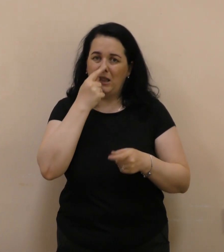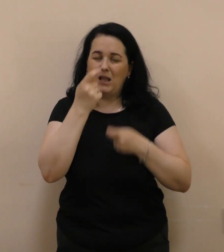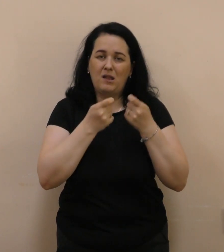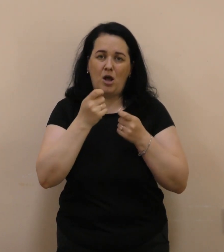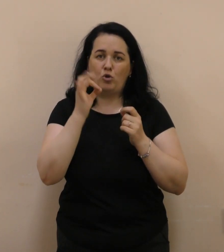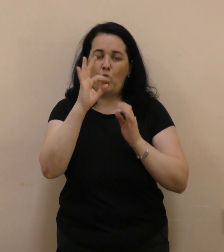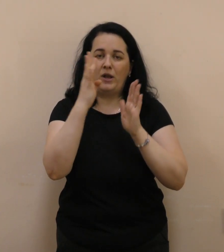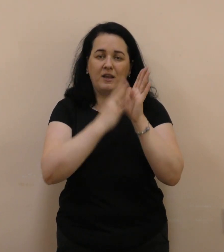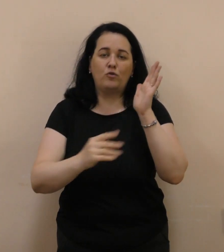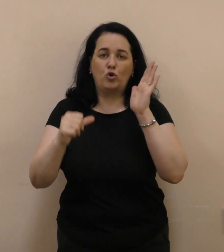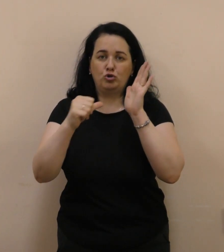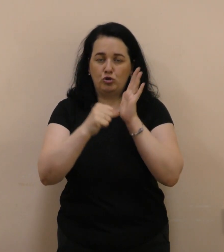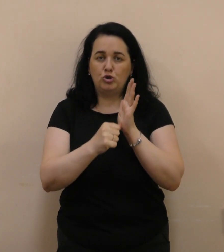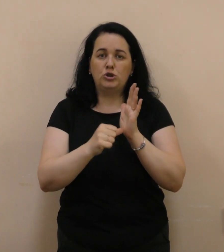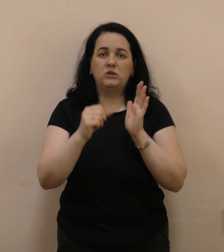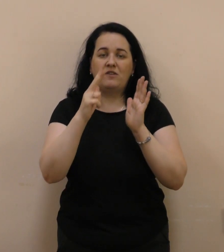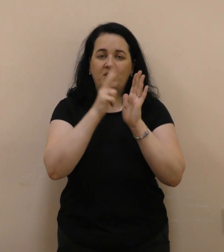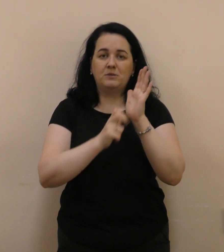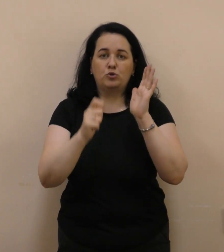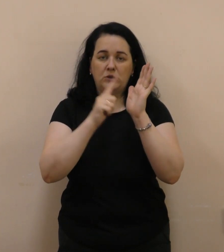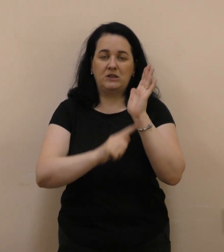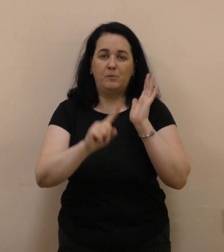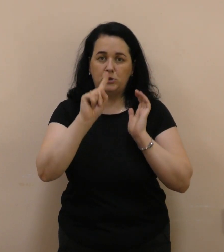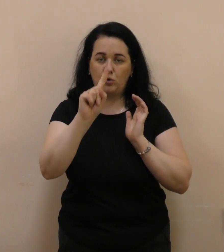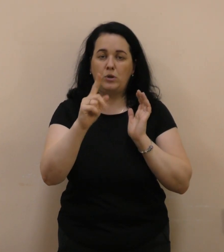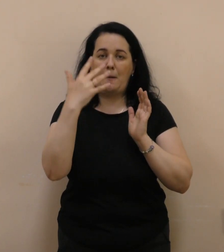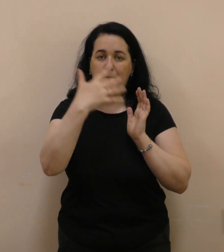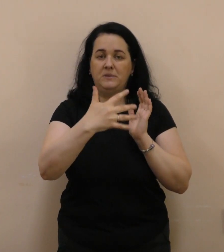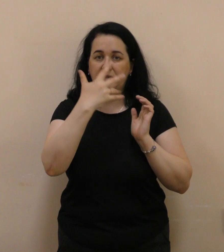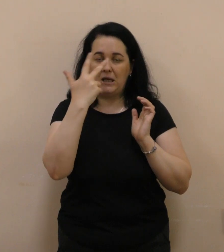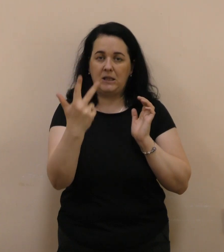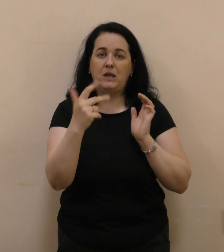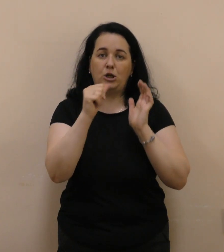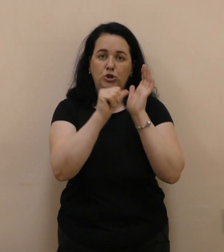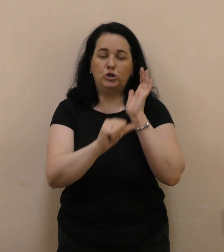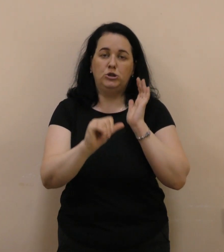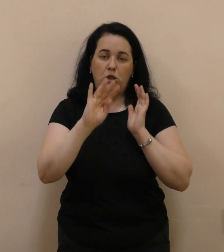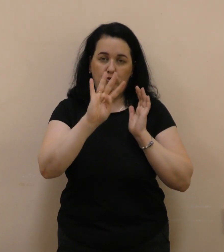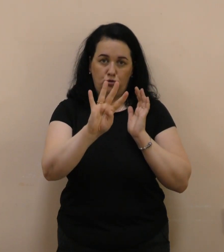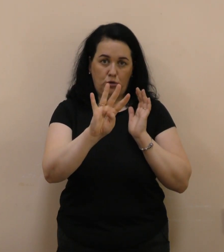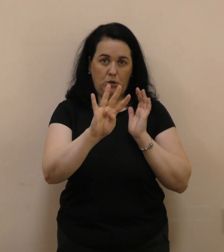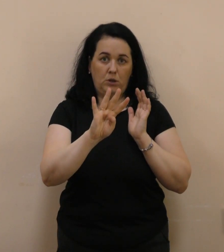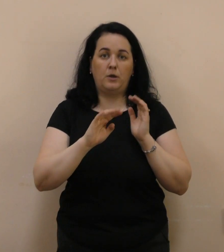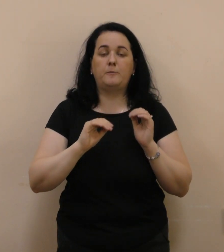096 871 53 64.